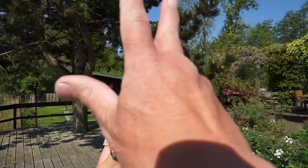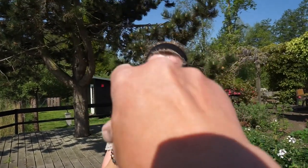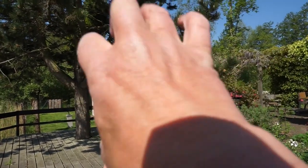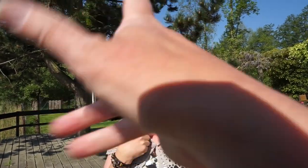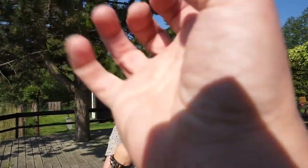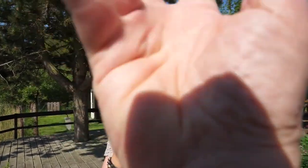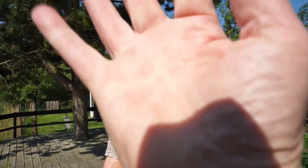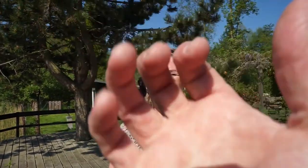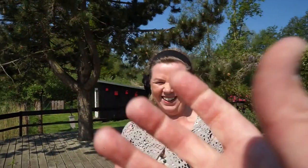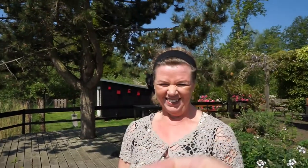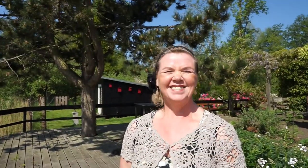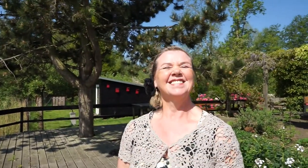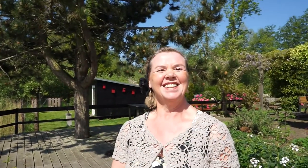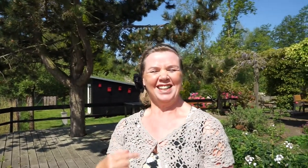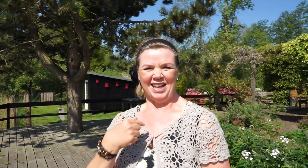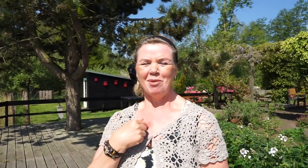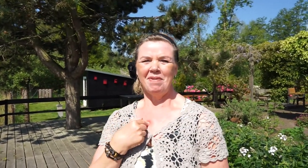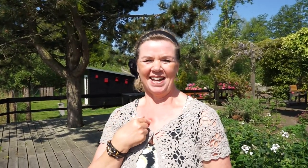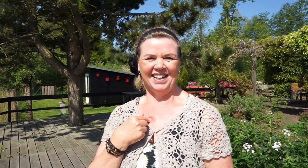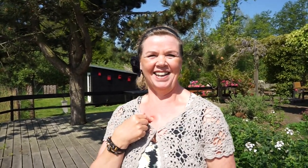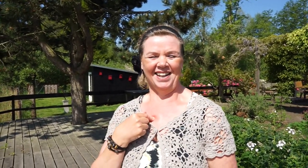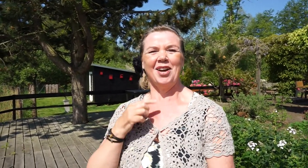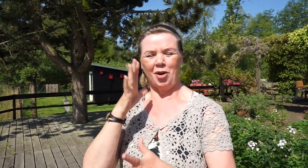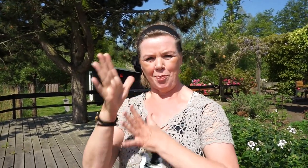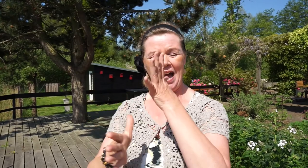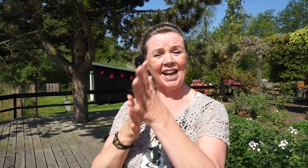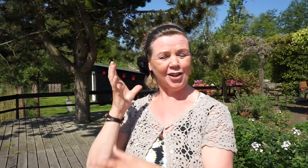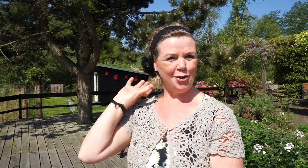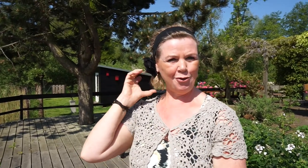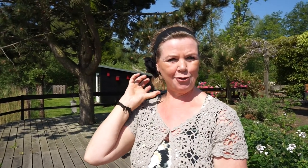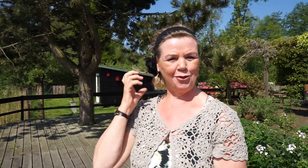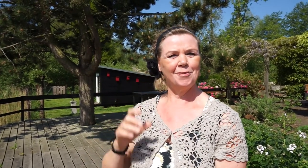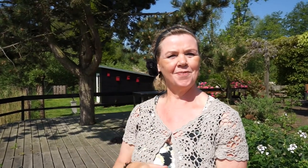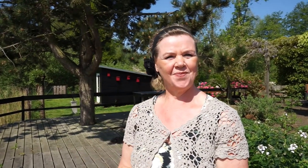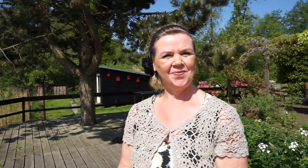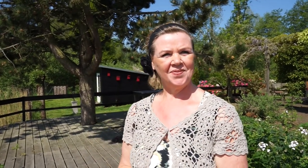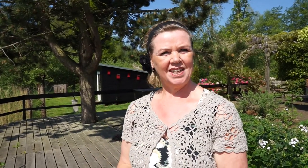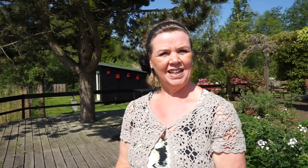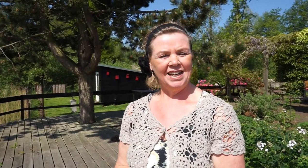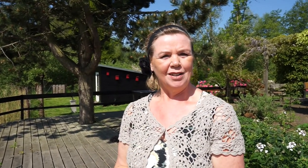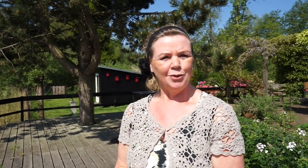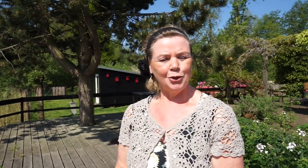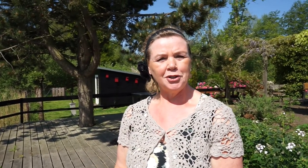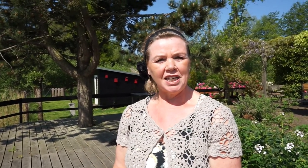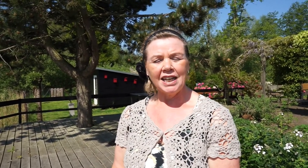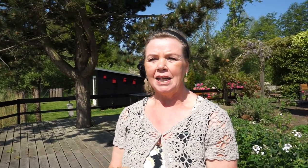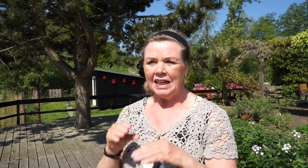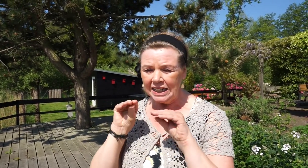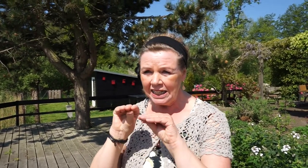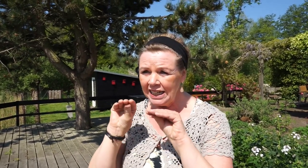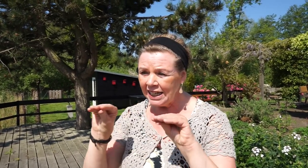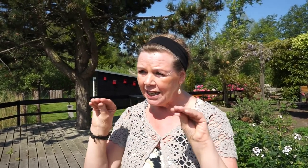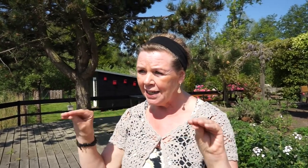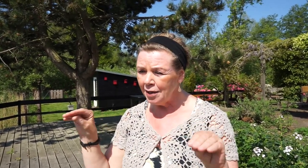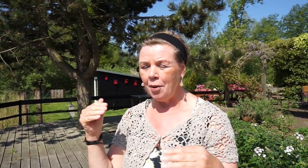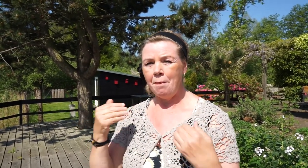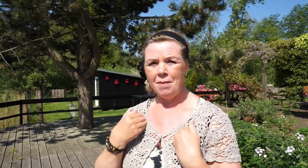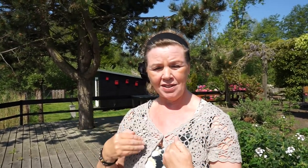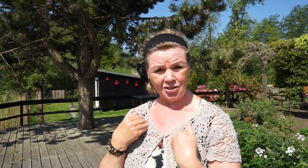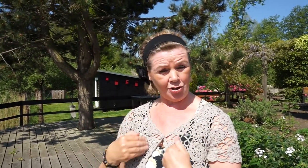Aha, ik ben gebarenjuf. Dus ik leer mensen